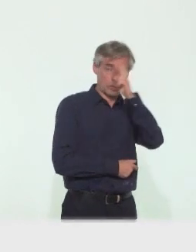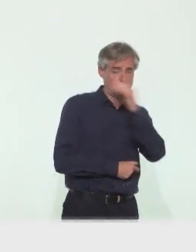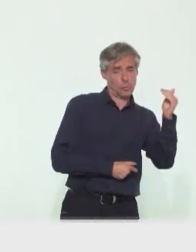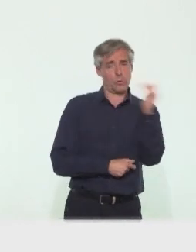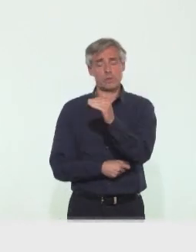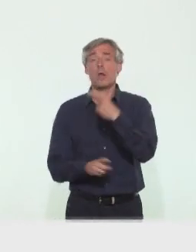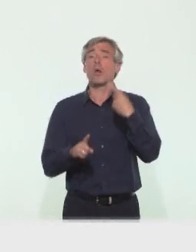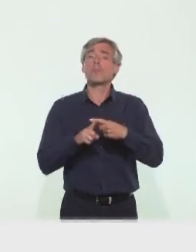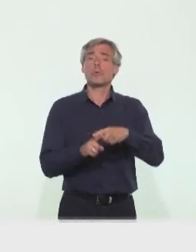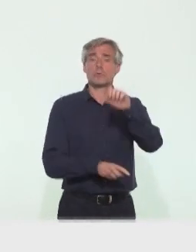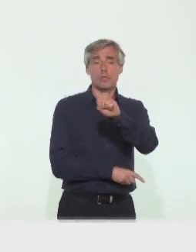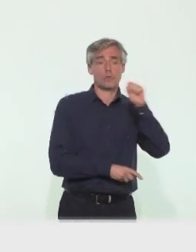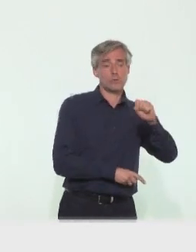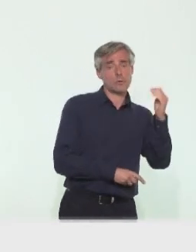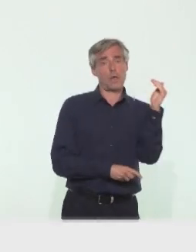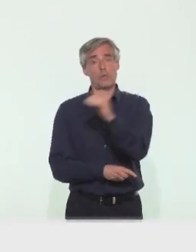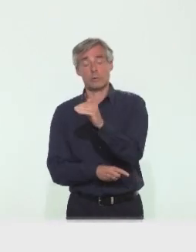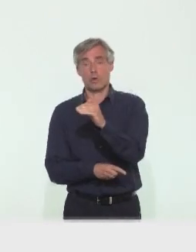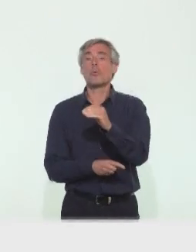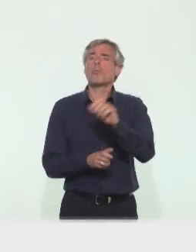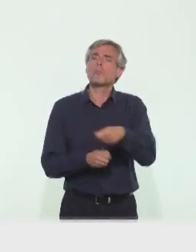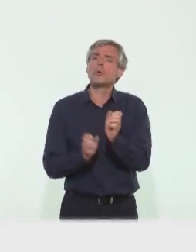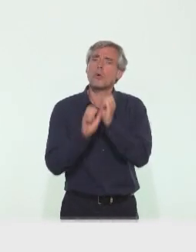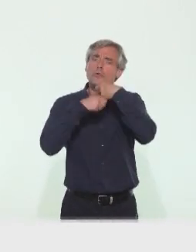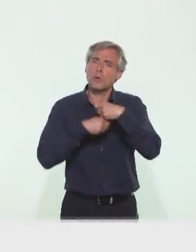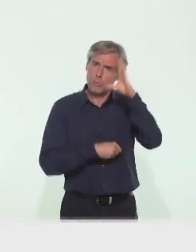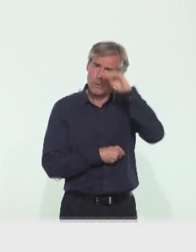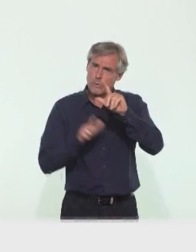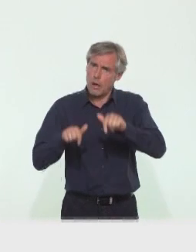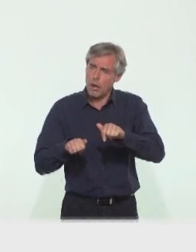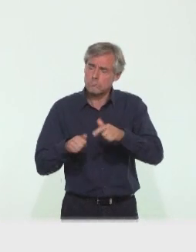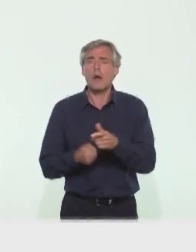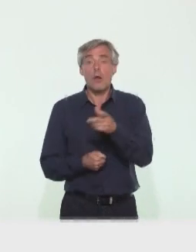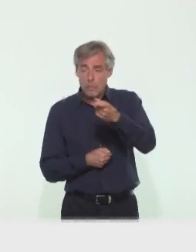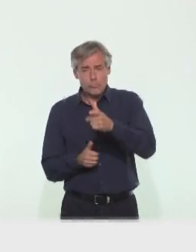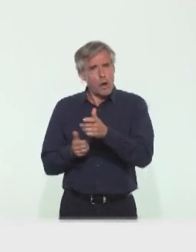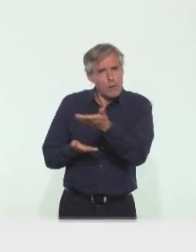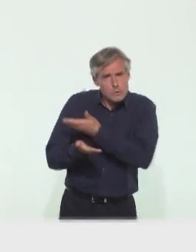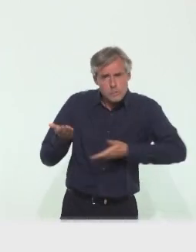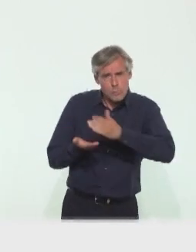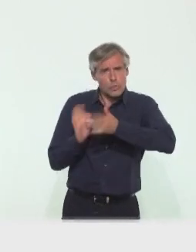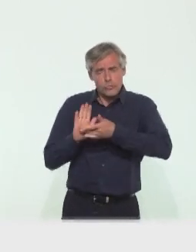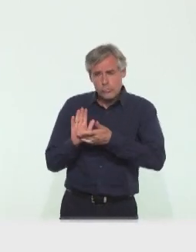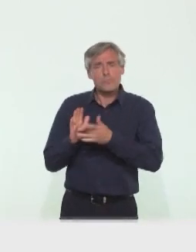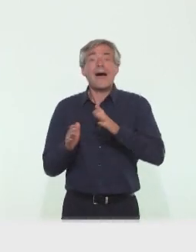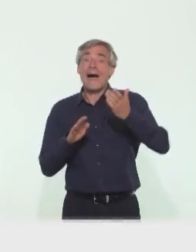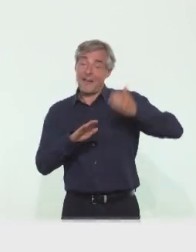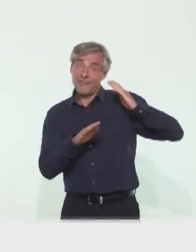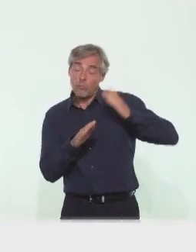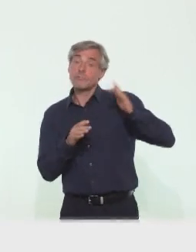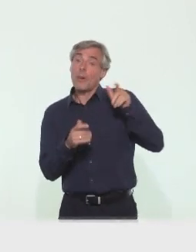services de l'assurance maladie en toute confidentialité pour identifier avec vous l'ensemble de vos contacts